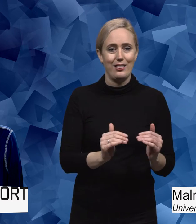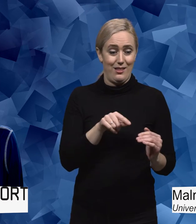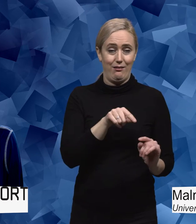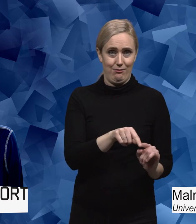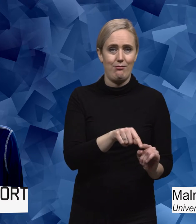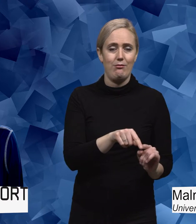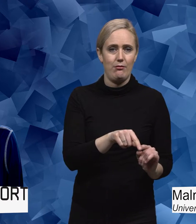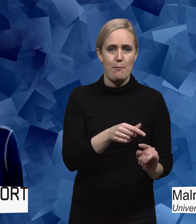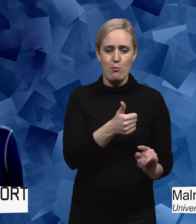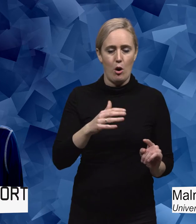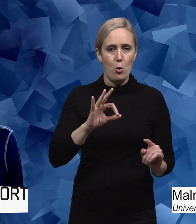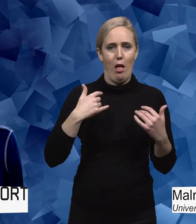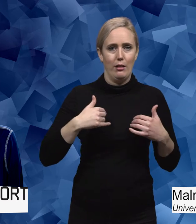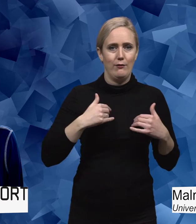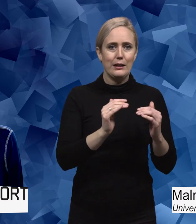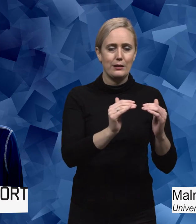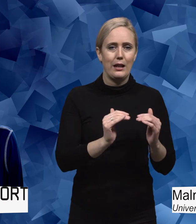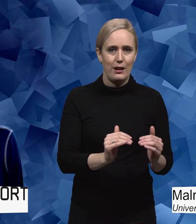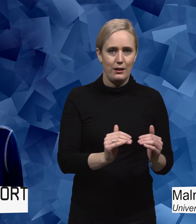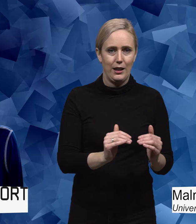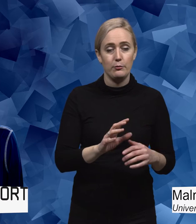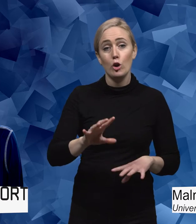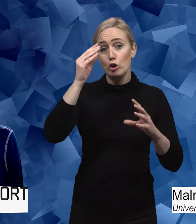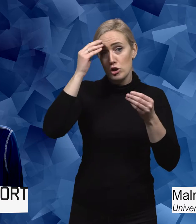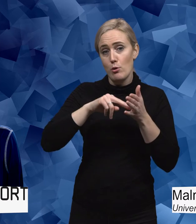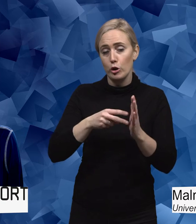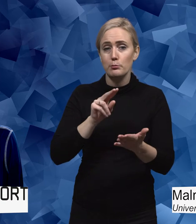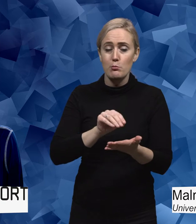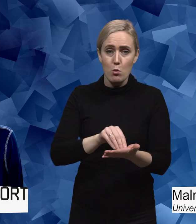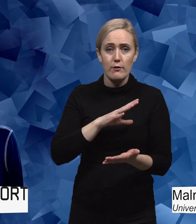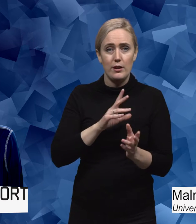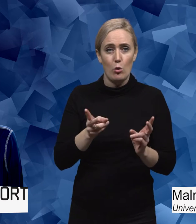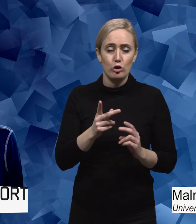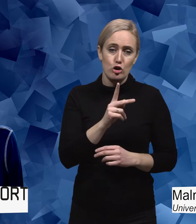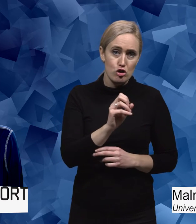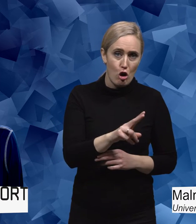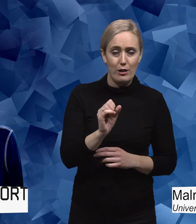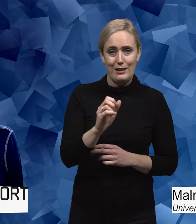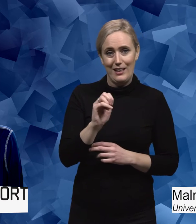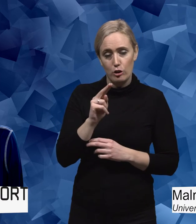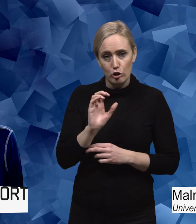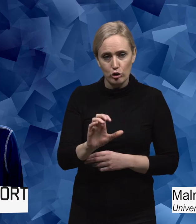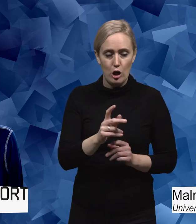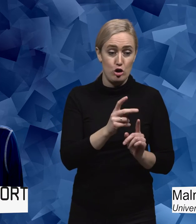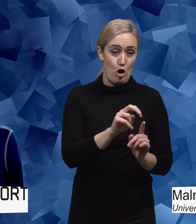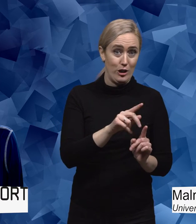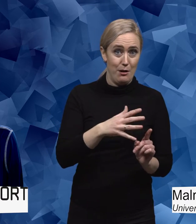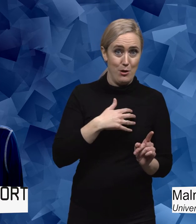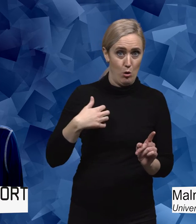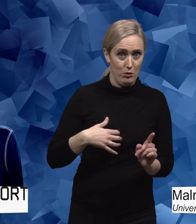nedsättning handlar det om. Och kursplanerna kunde nämna till exempel kön och genus. Där kön ju handlar om det biologiska och genus